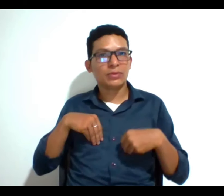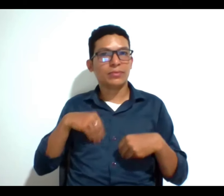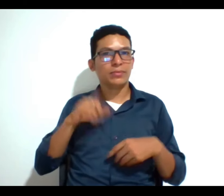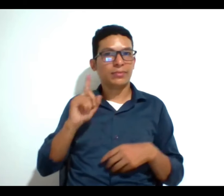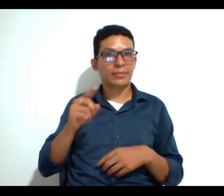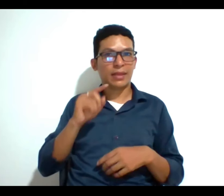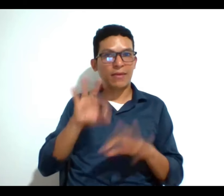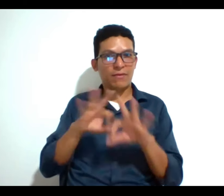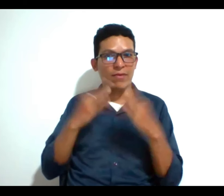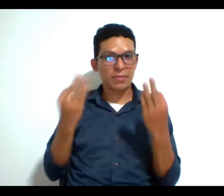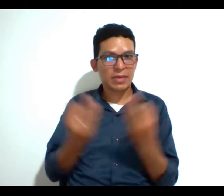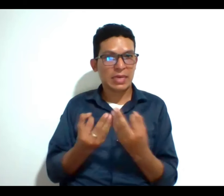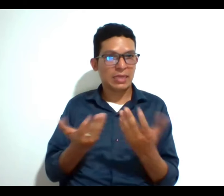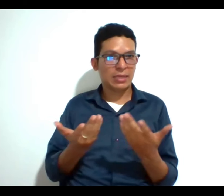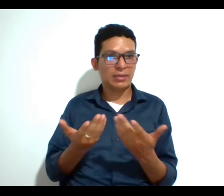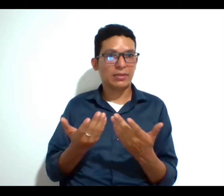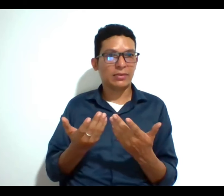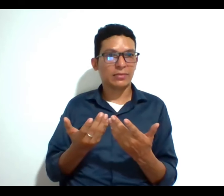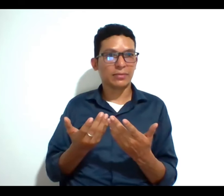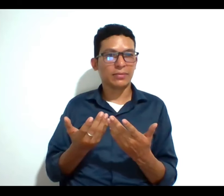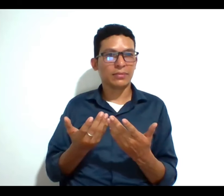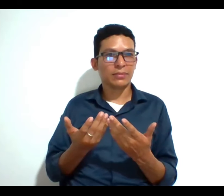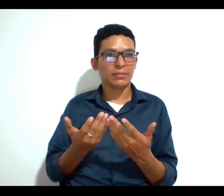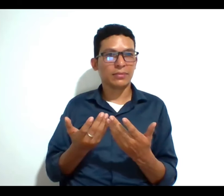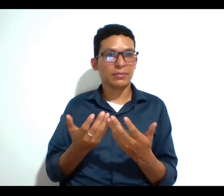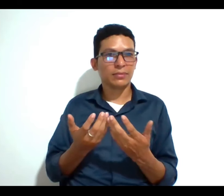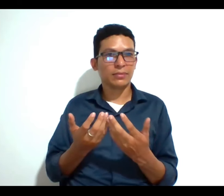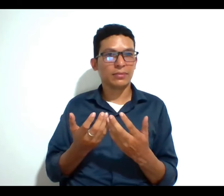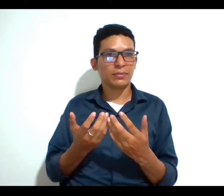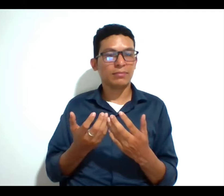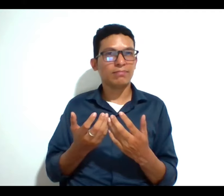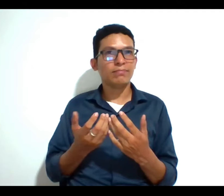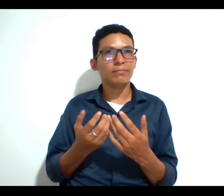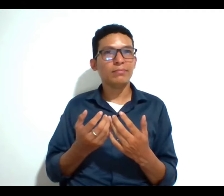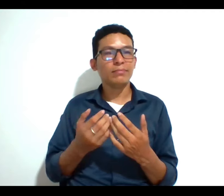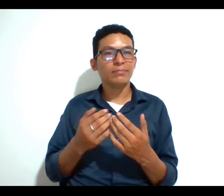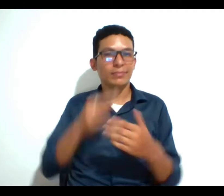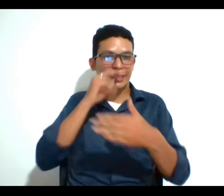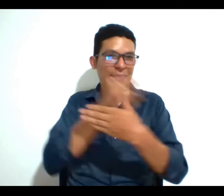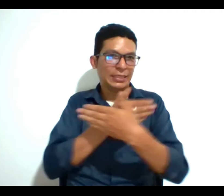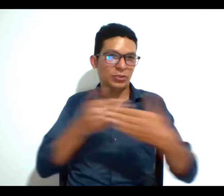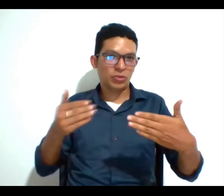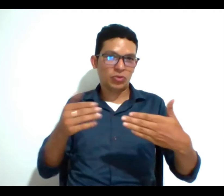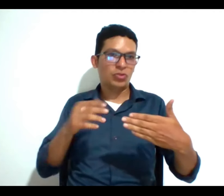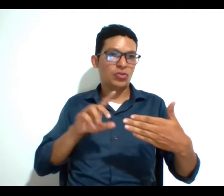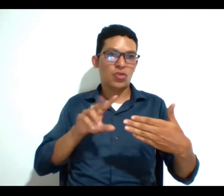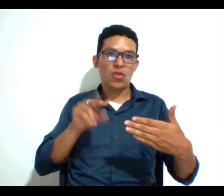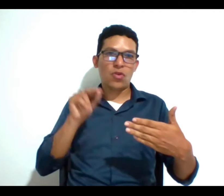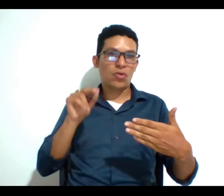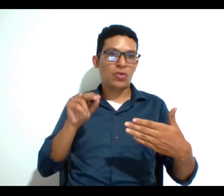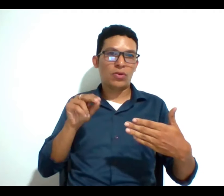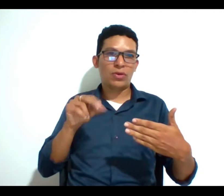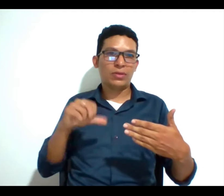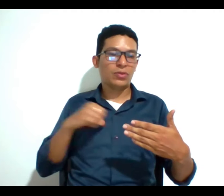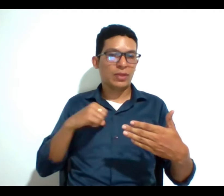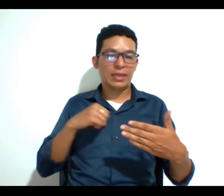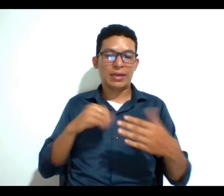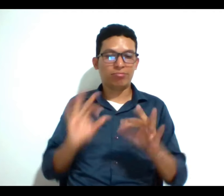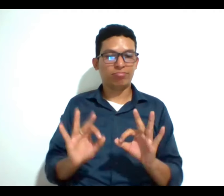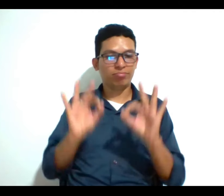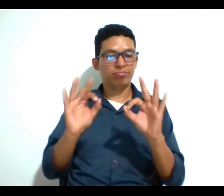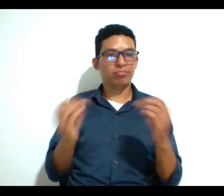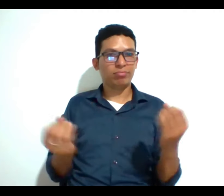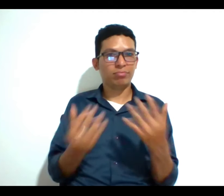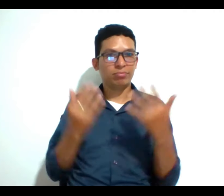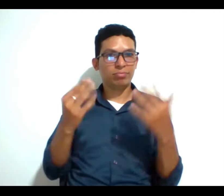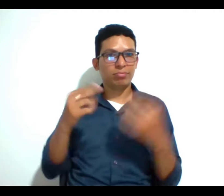familiares cuando estos cuando estos pues chicos no no están teniendo una vida digna no sé si de pronto Natalia